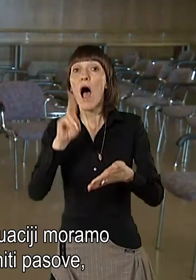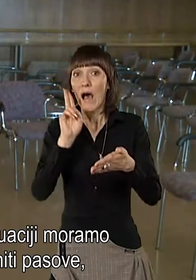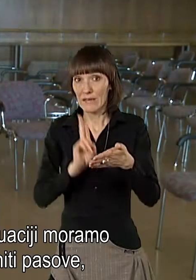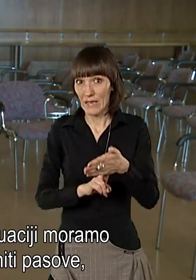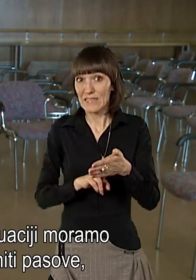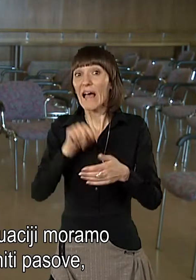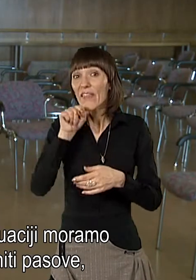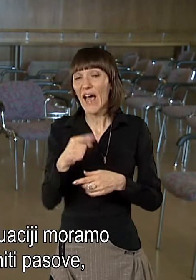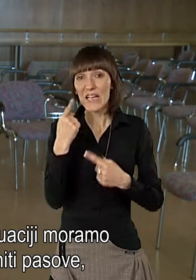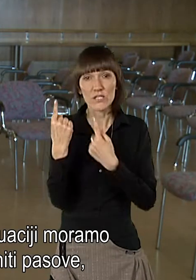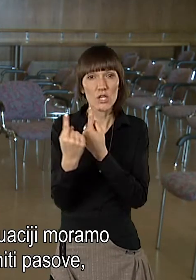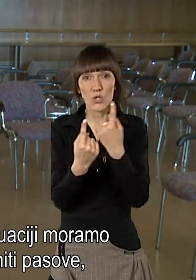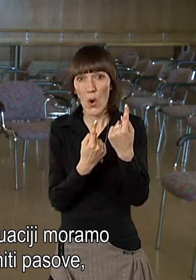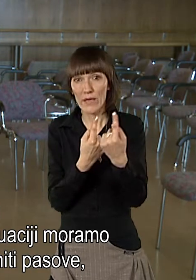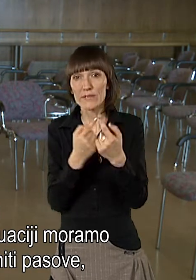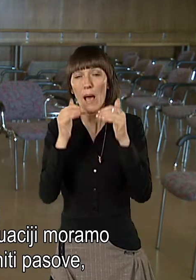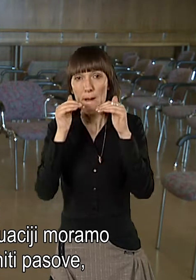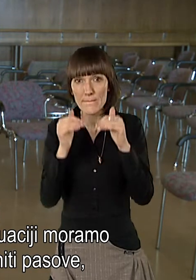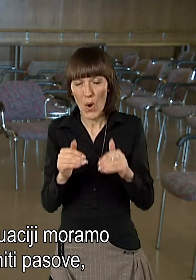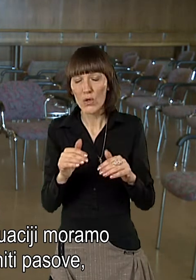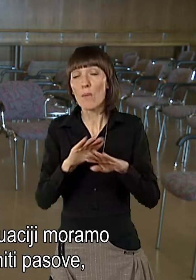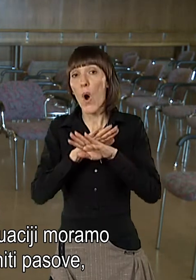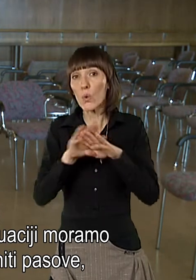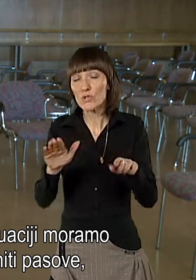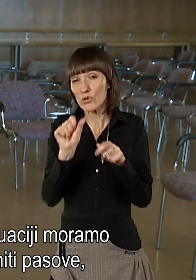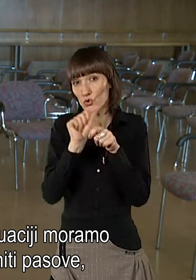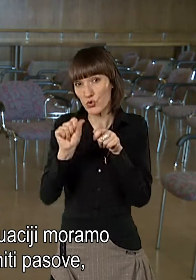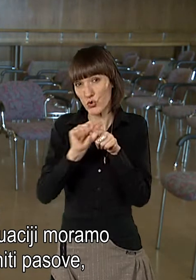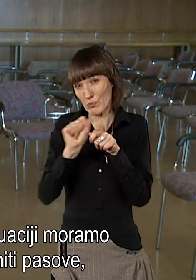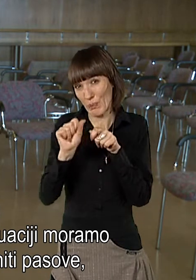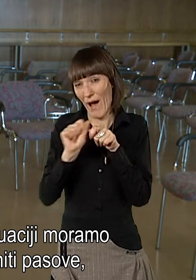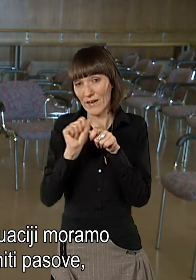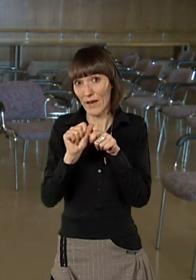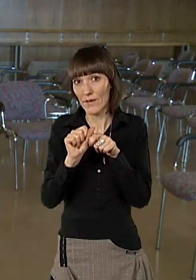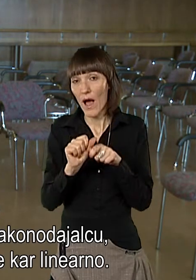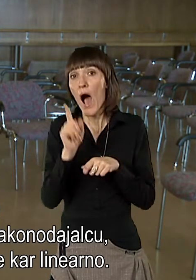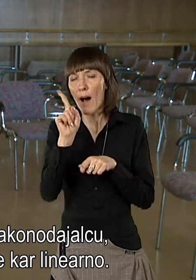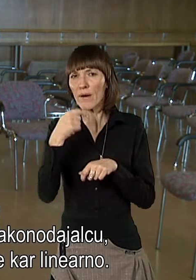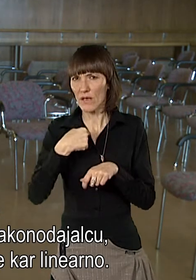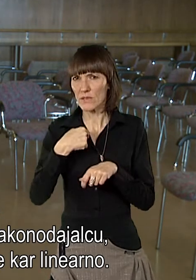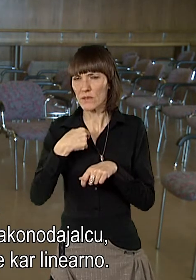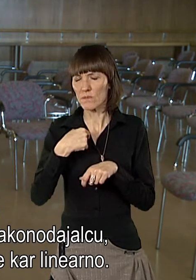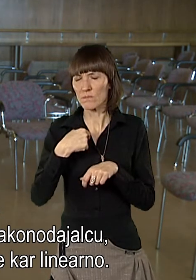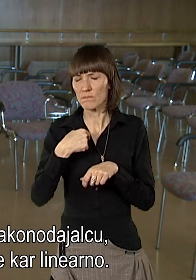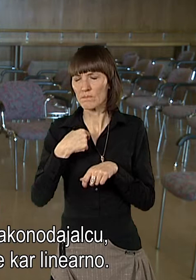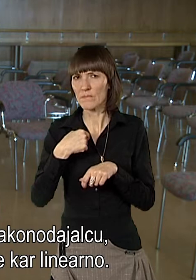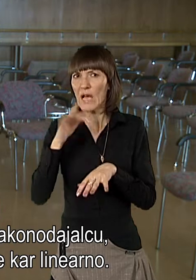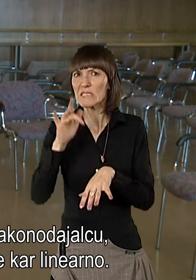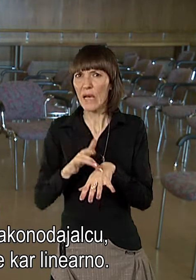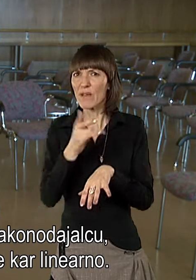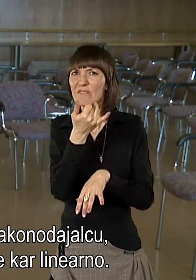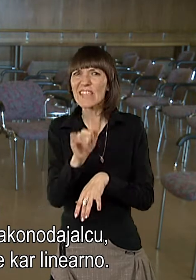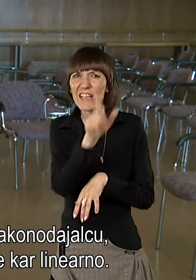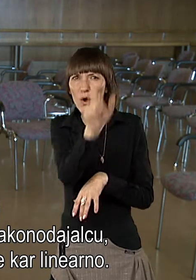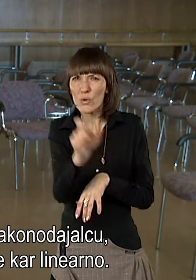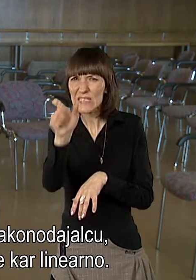Res pa je, da v take situaciji moramo zategniti praktično res vsi posove. Ampak zamerim pa vsakmu